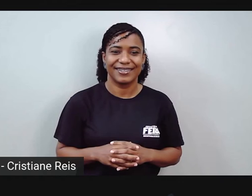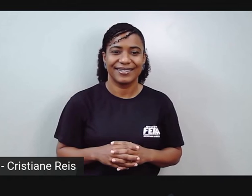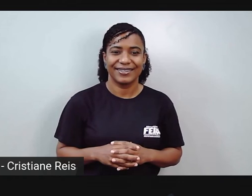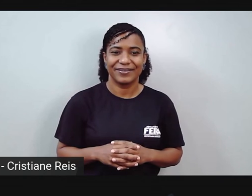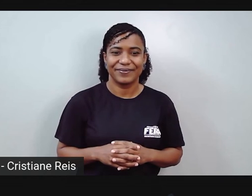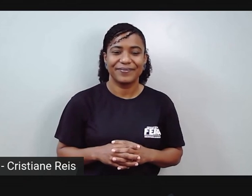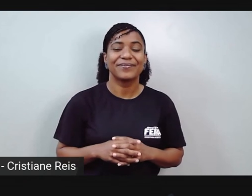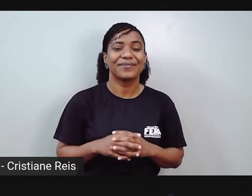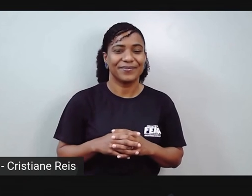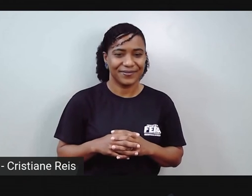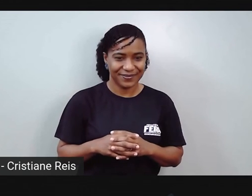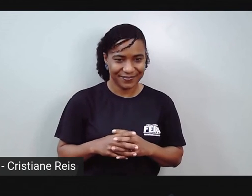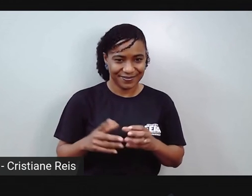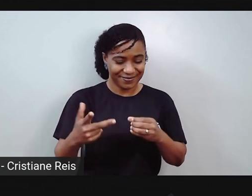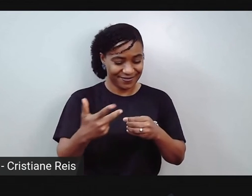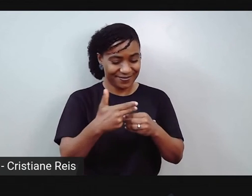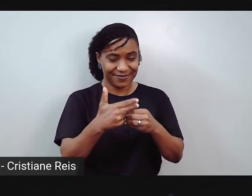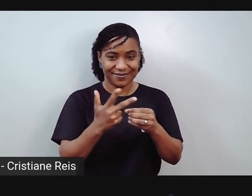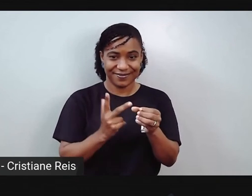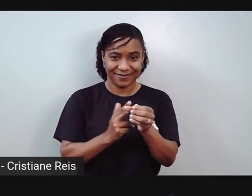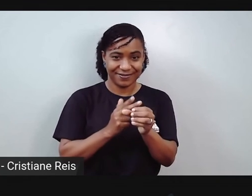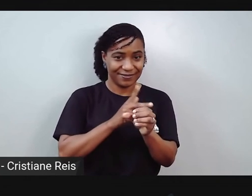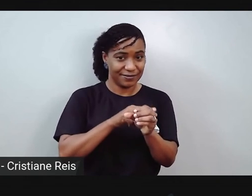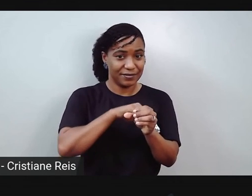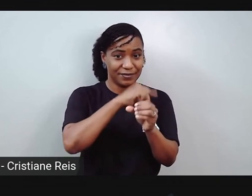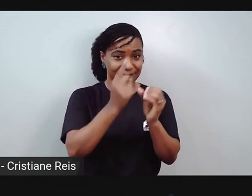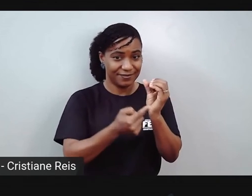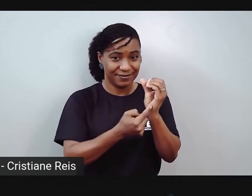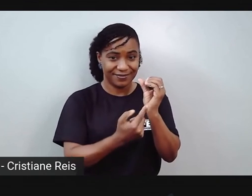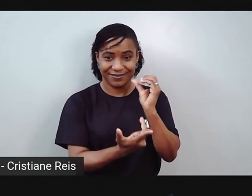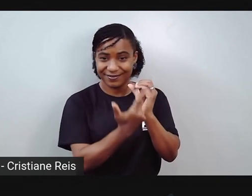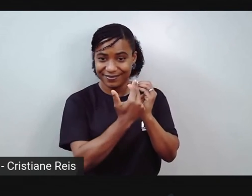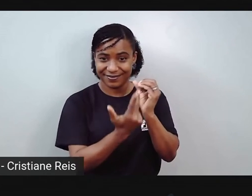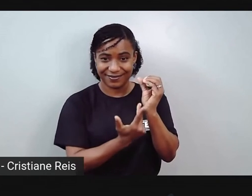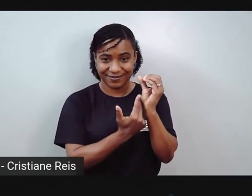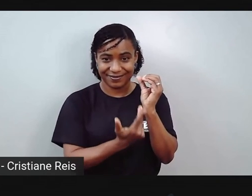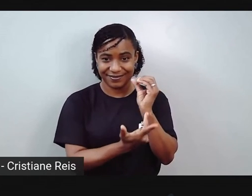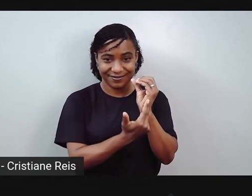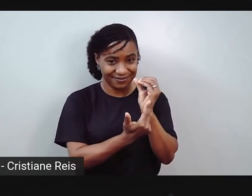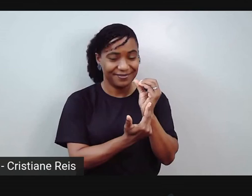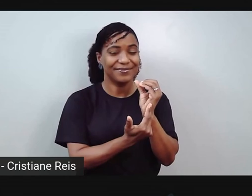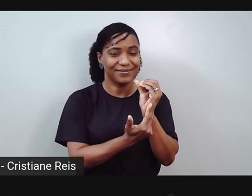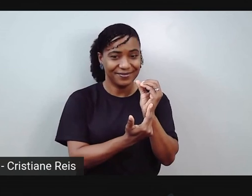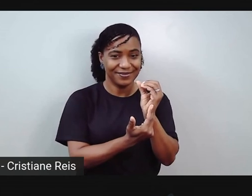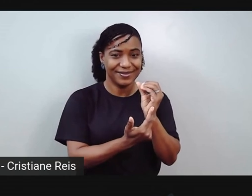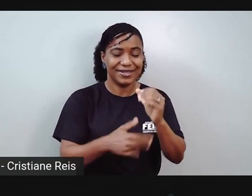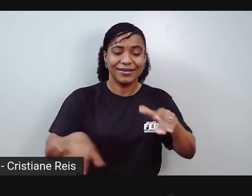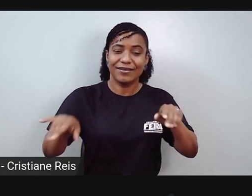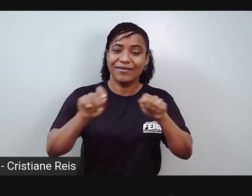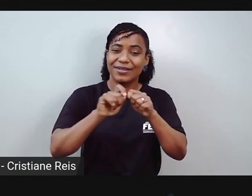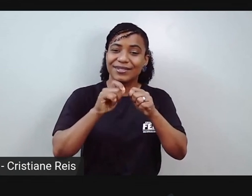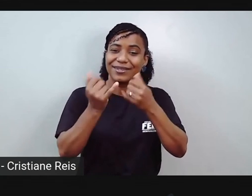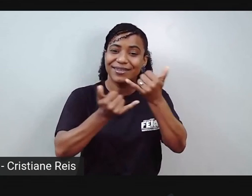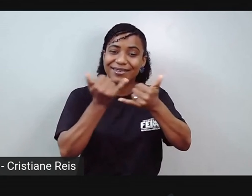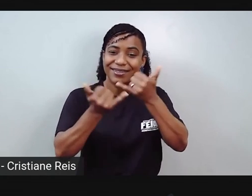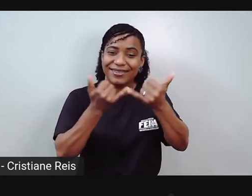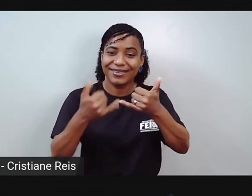picotar do outro lado. Porque a gente vai montar um brinquedo